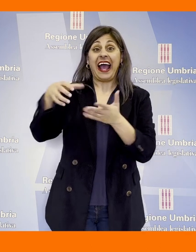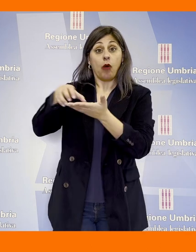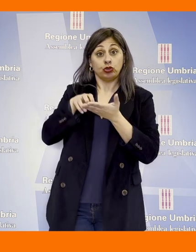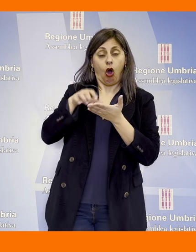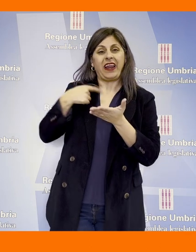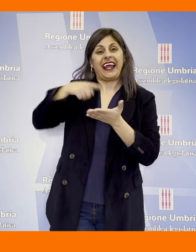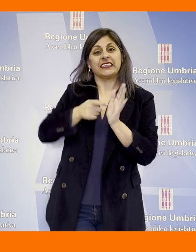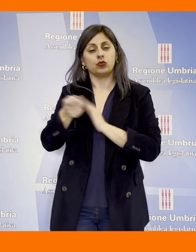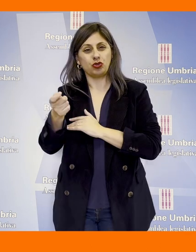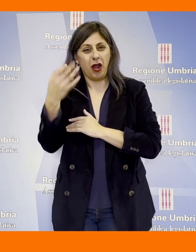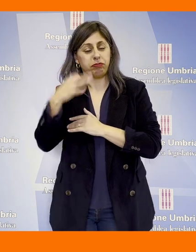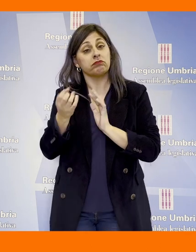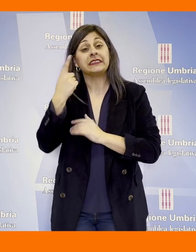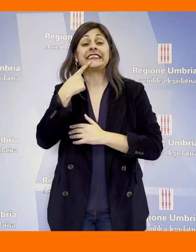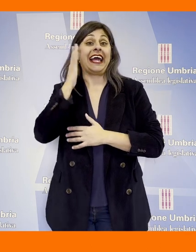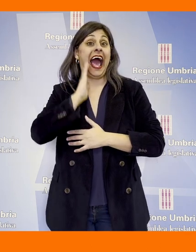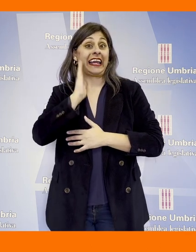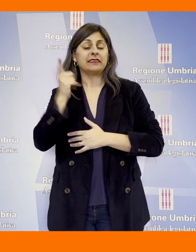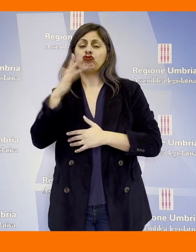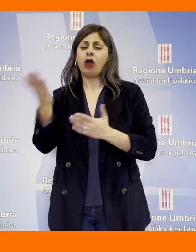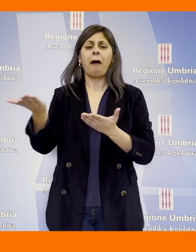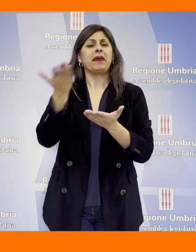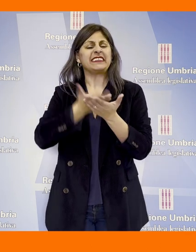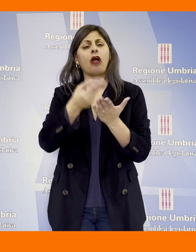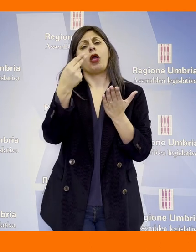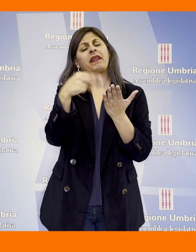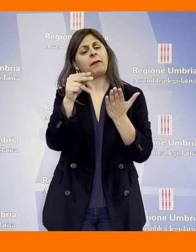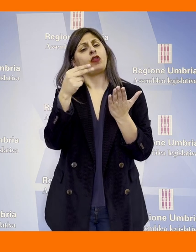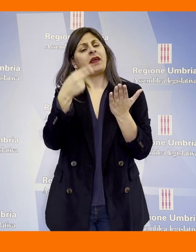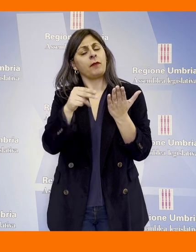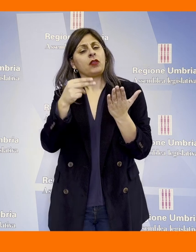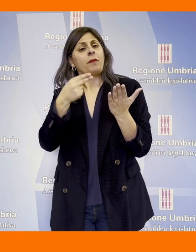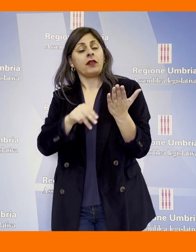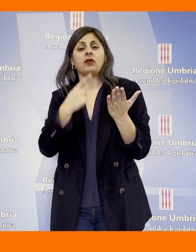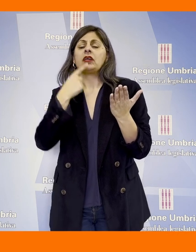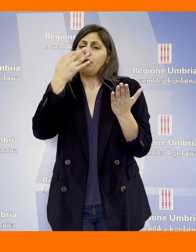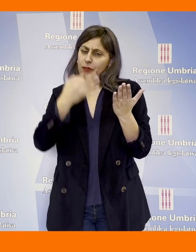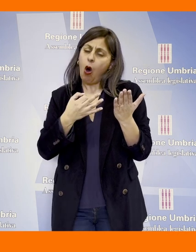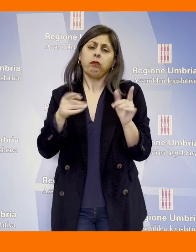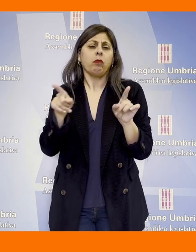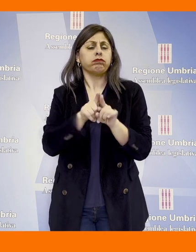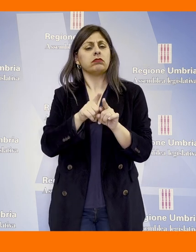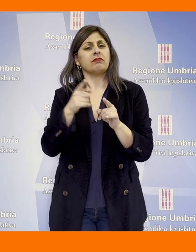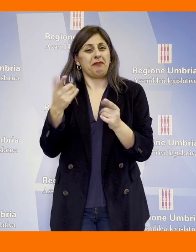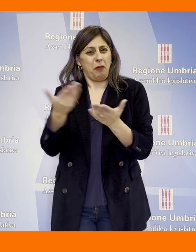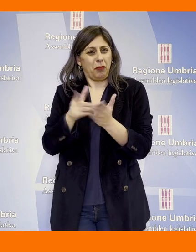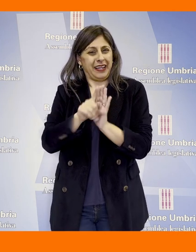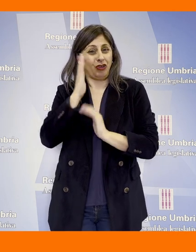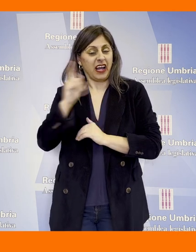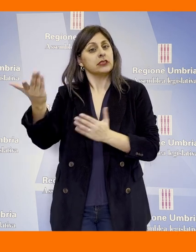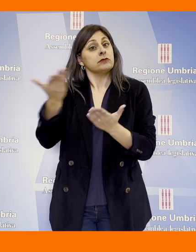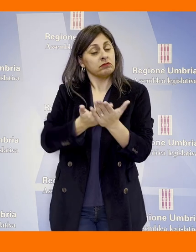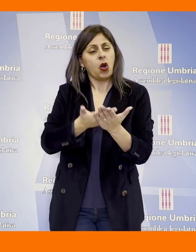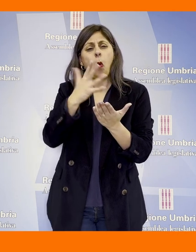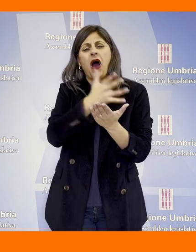'iniziativa del consigliere Daniele Carissimi, sono stati presentati, emendamenti, da parte dello stesso proponente e la legge,